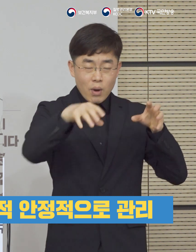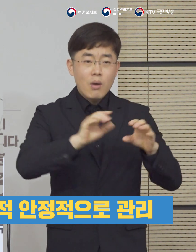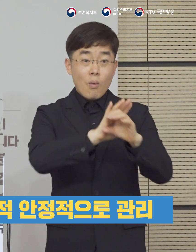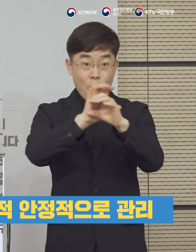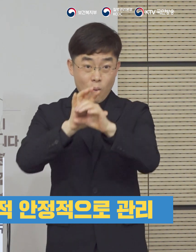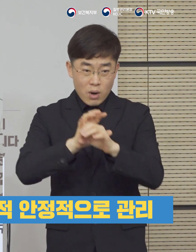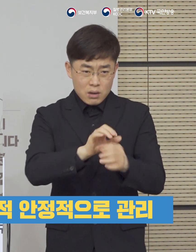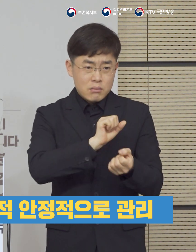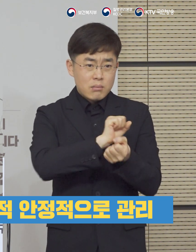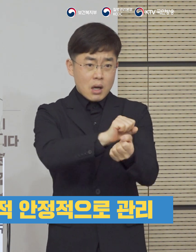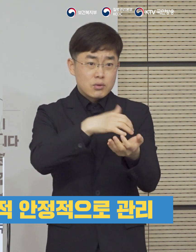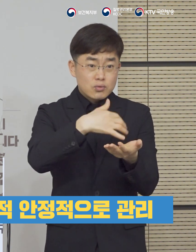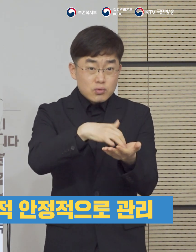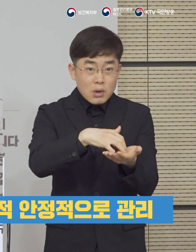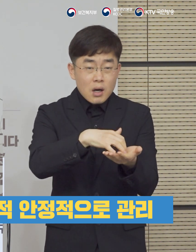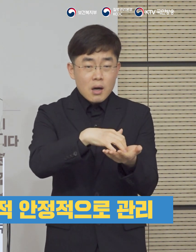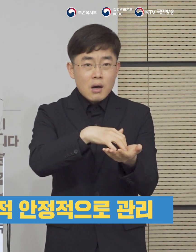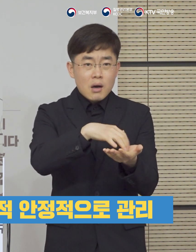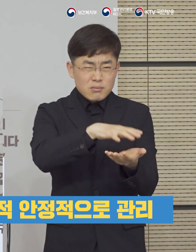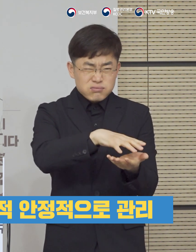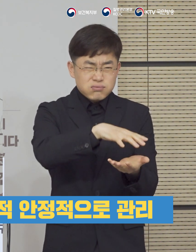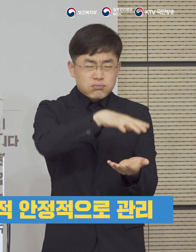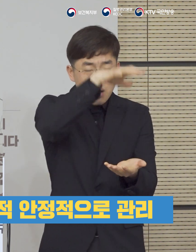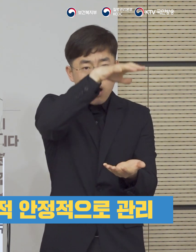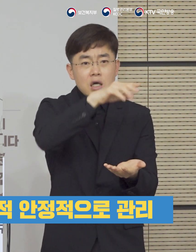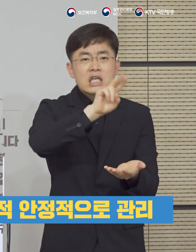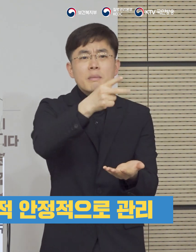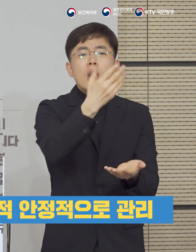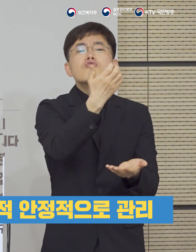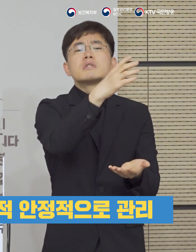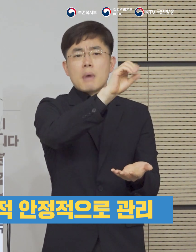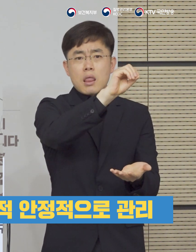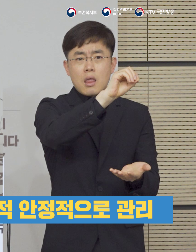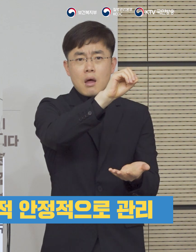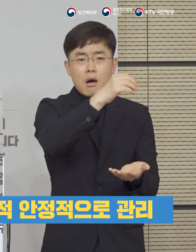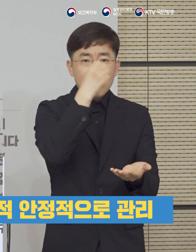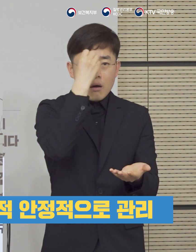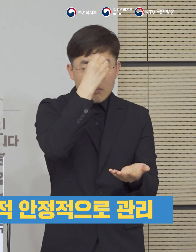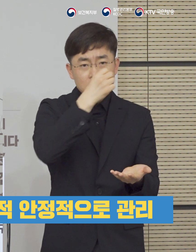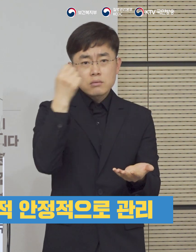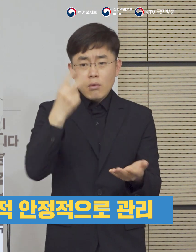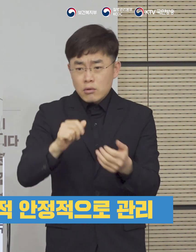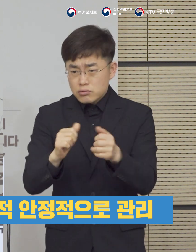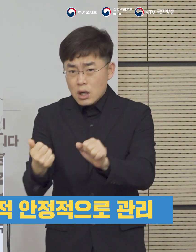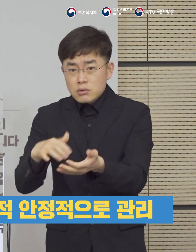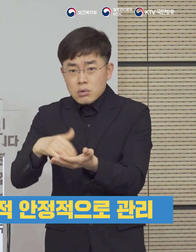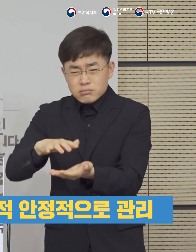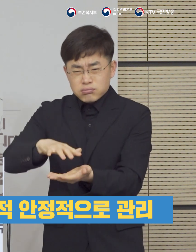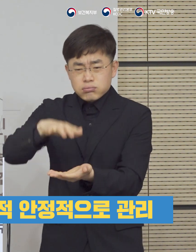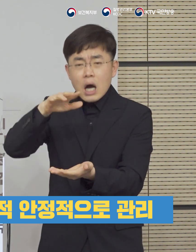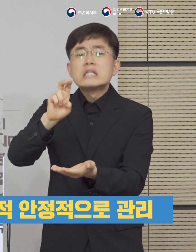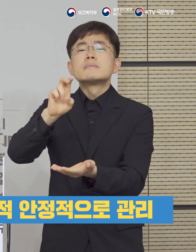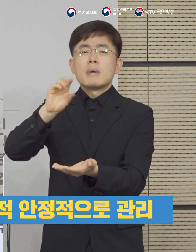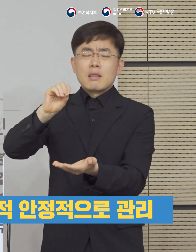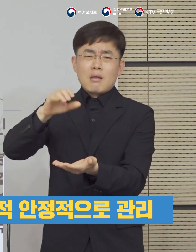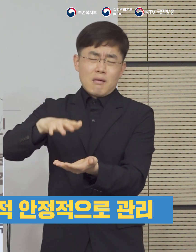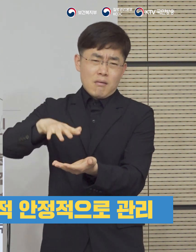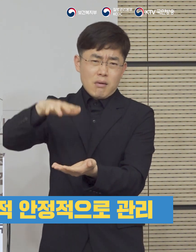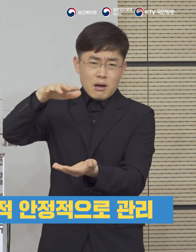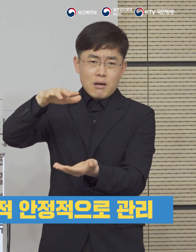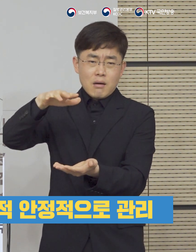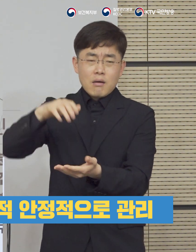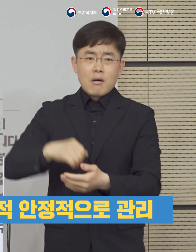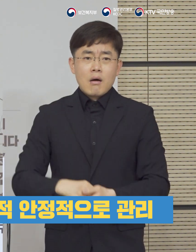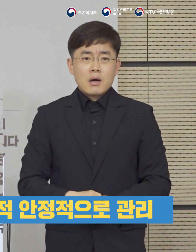코로나19로 인한 누적 확진자 수가 290만 명에 근접하였고 사망자는 20만